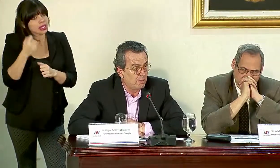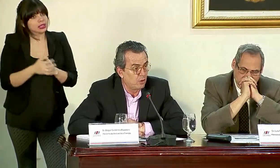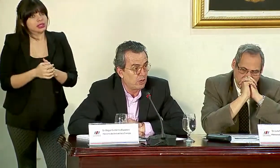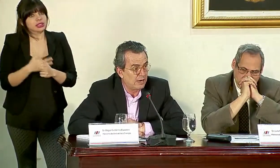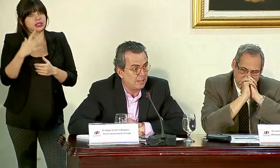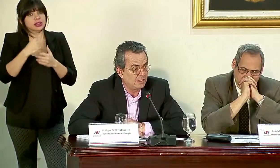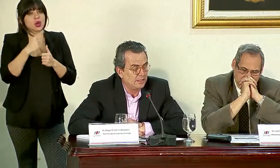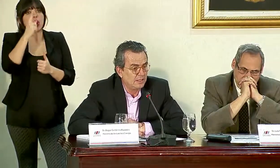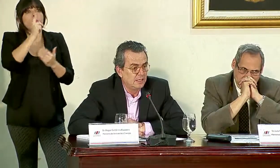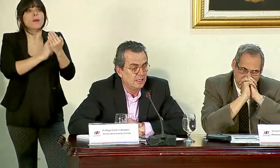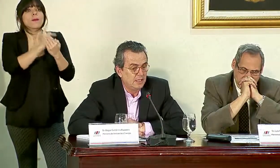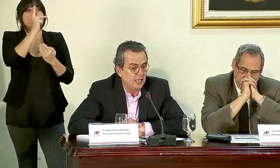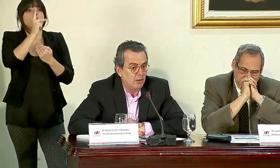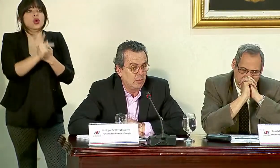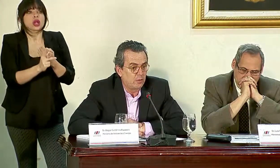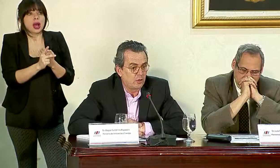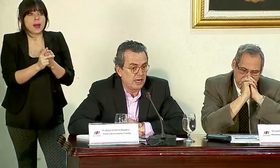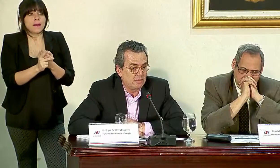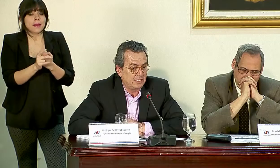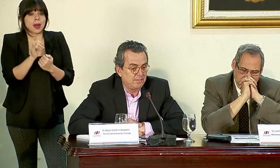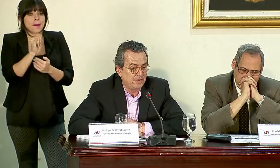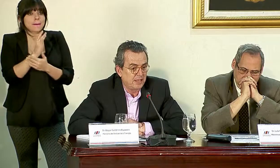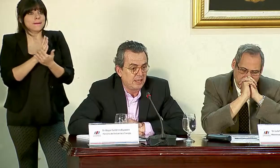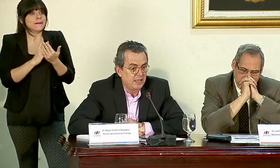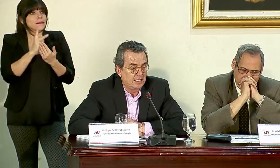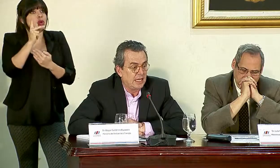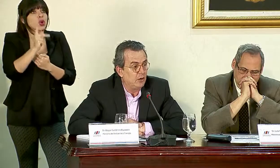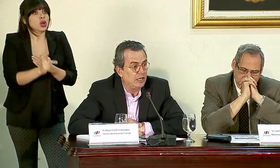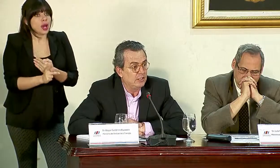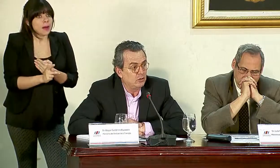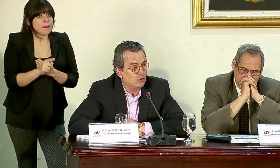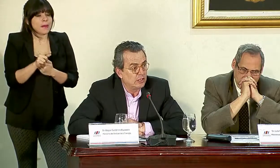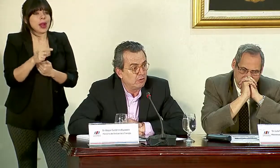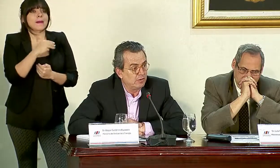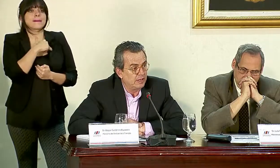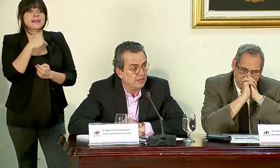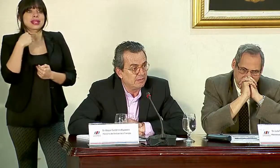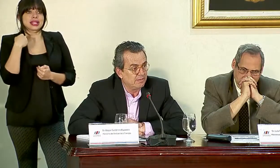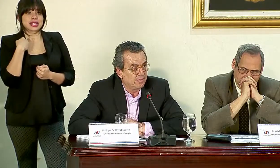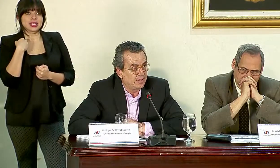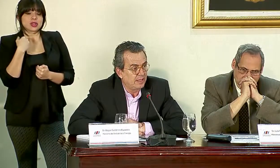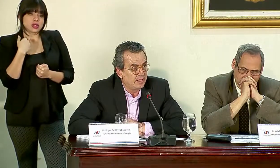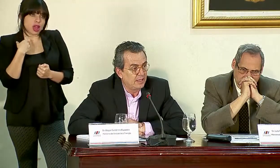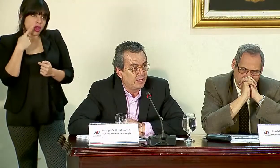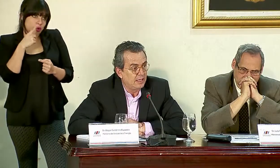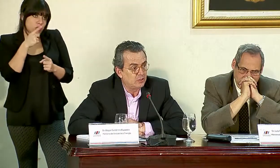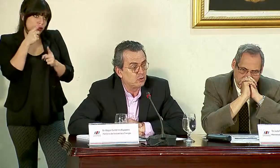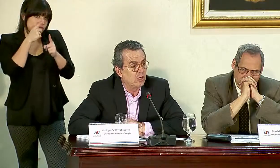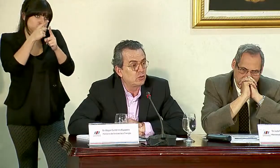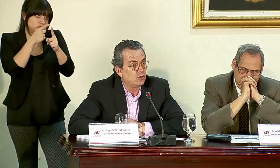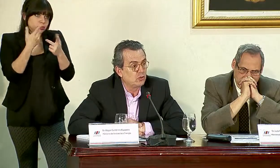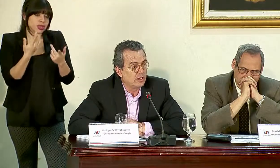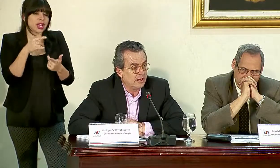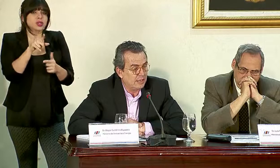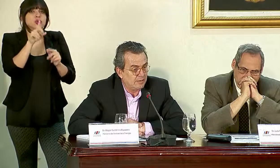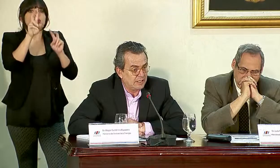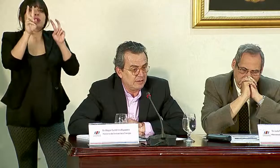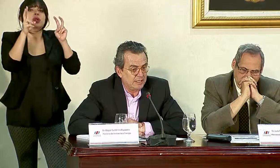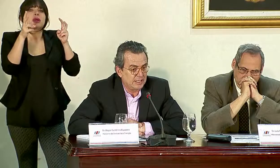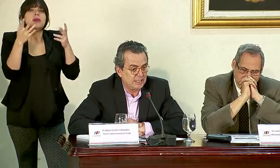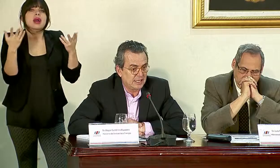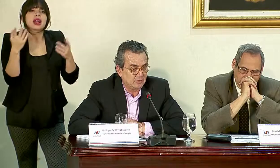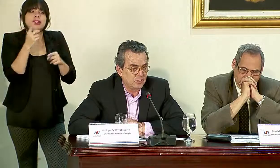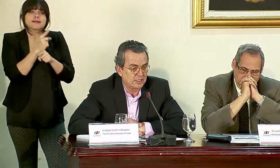dentro de un programa y como programa tiene un inicio, no tiene un fin. Eso es un asunto que